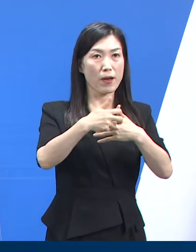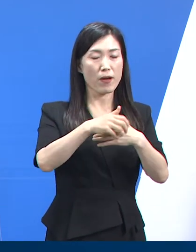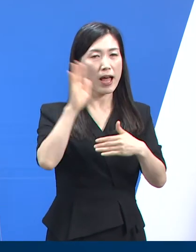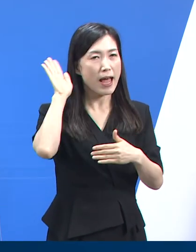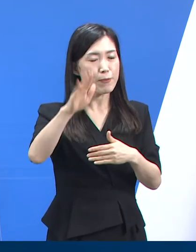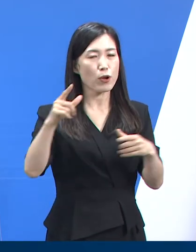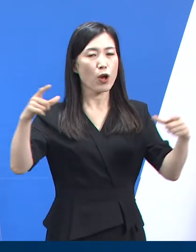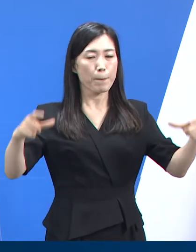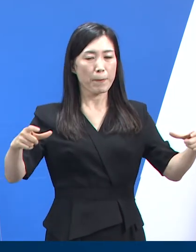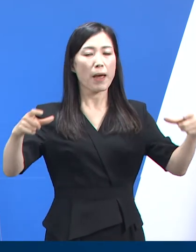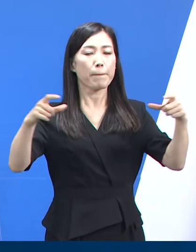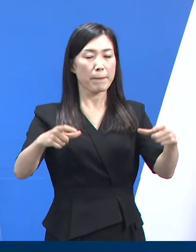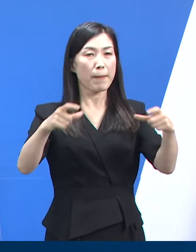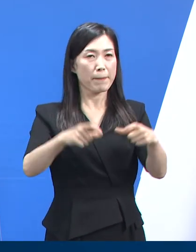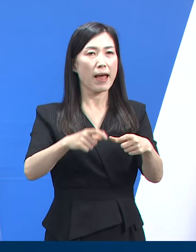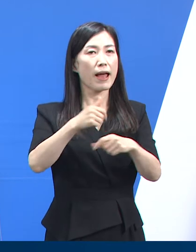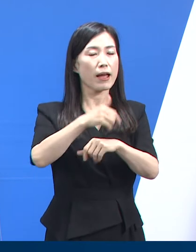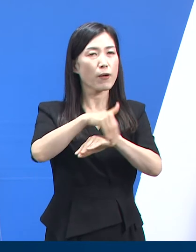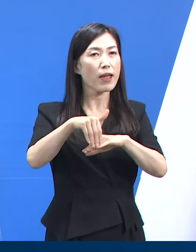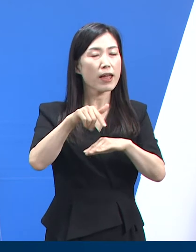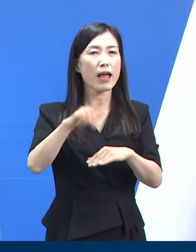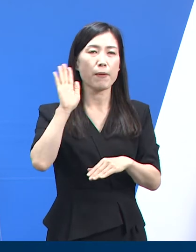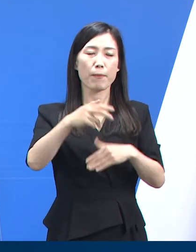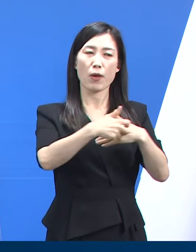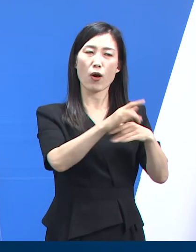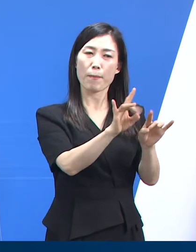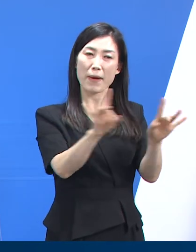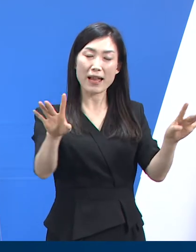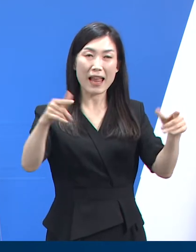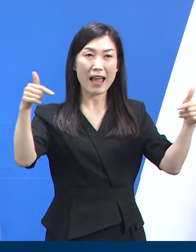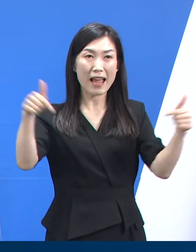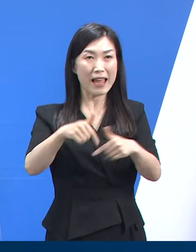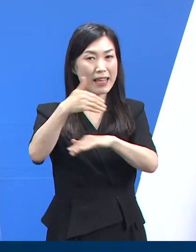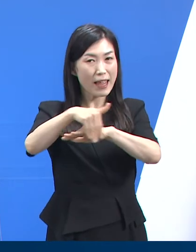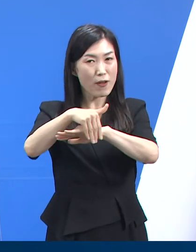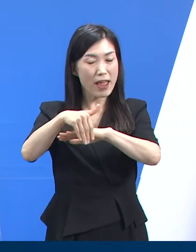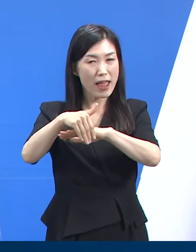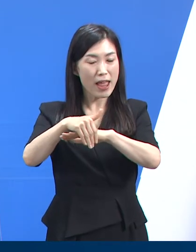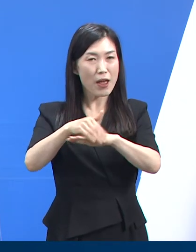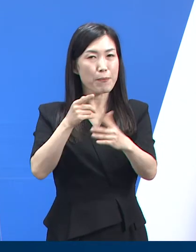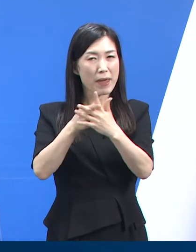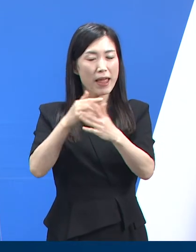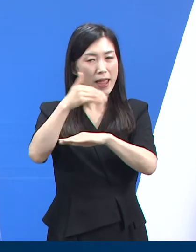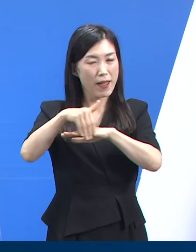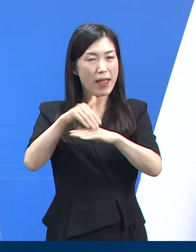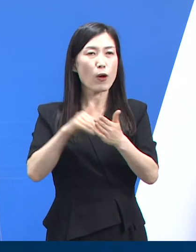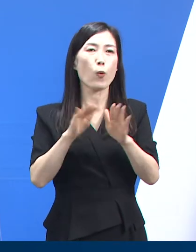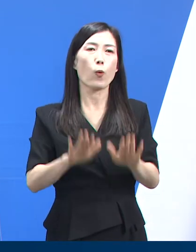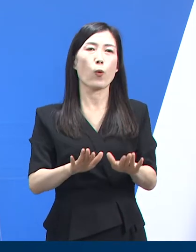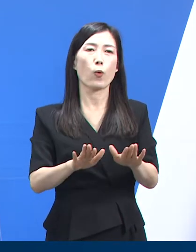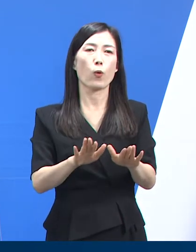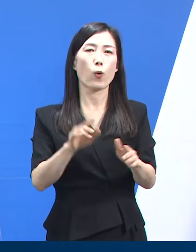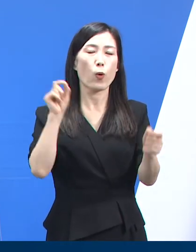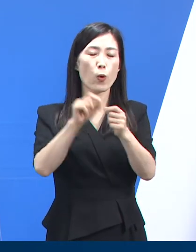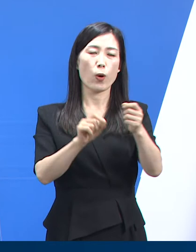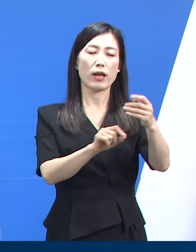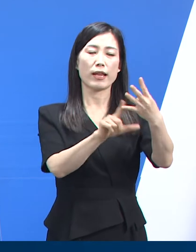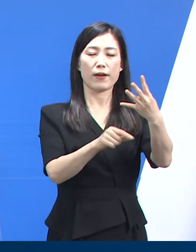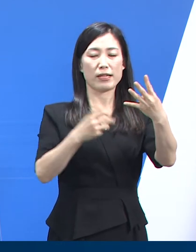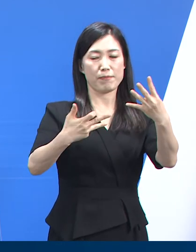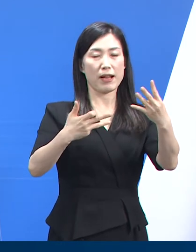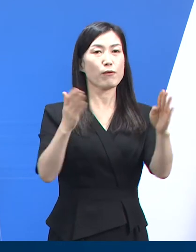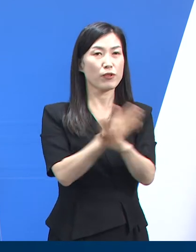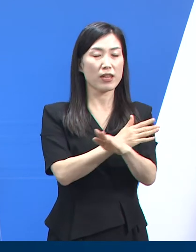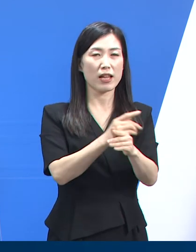단계적으로 감축할 예정입니다. 병원별 구체적인 축소 계획을 파악하여 오늘 18일부터 지정 해제 예정이며 해제